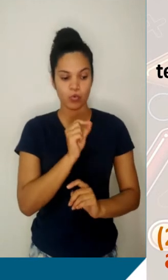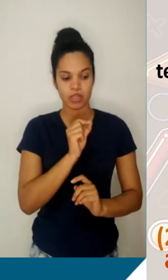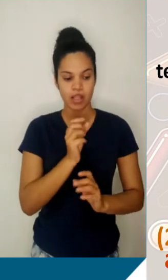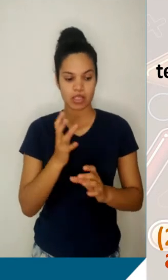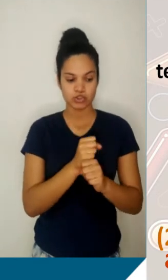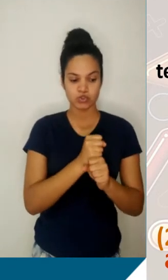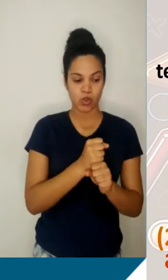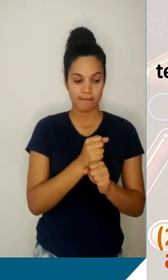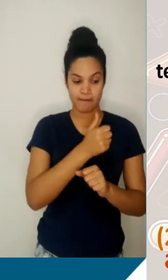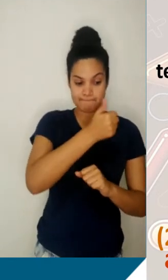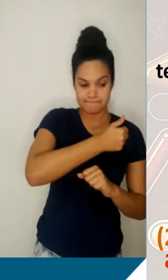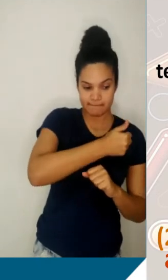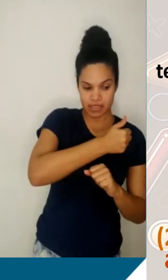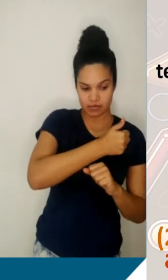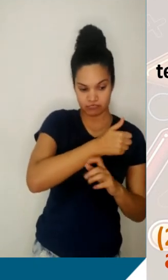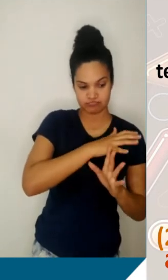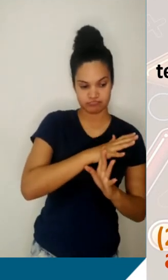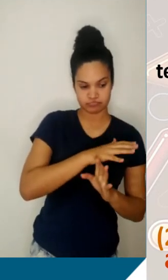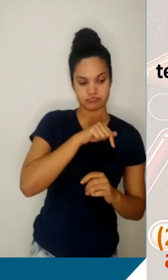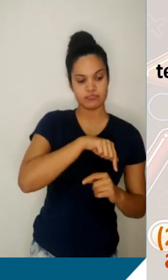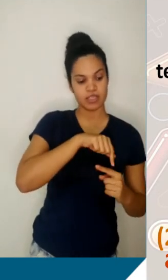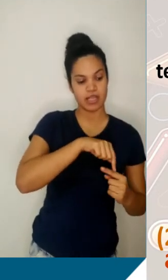com uma constante, o nós aqui chamamos de razão.